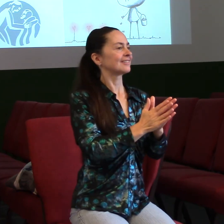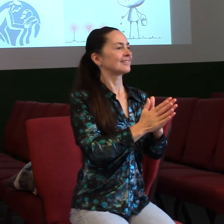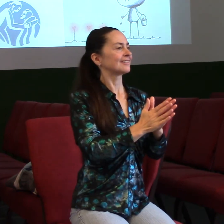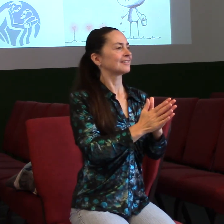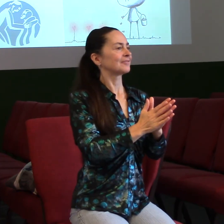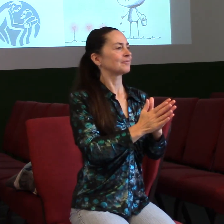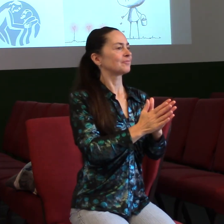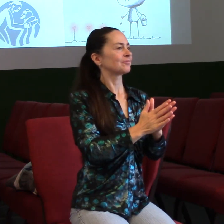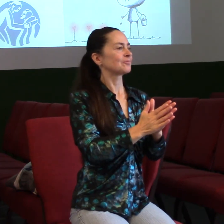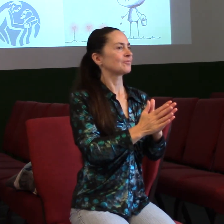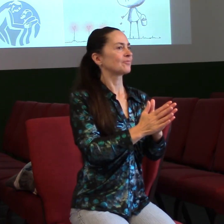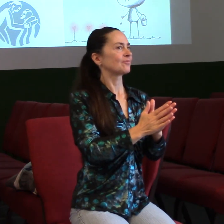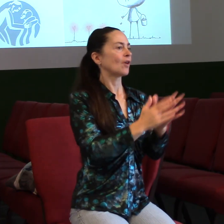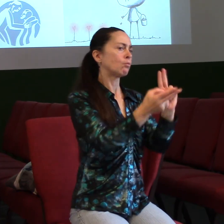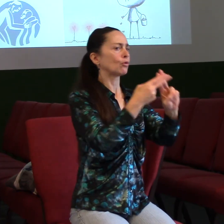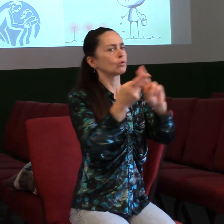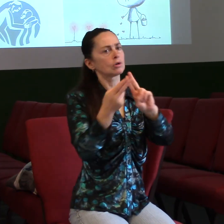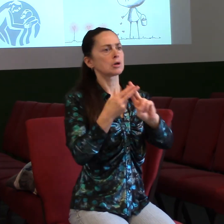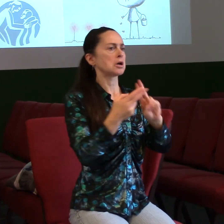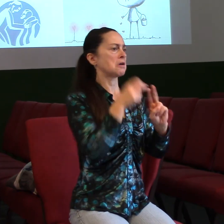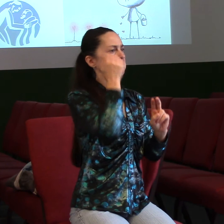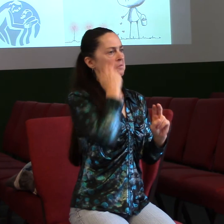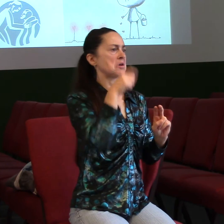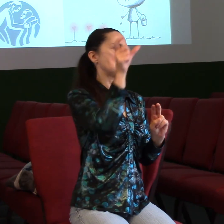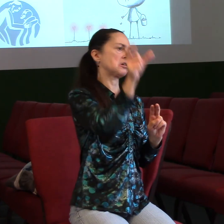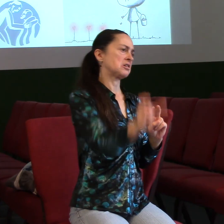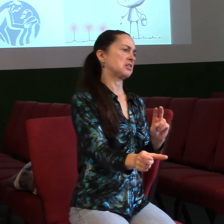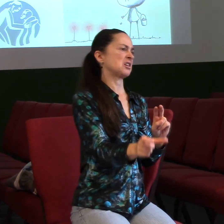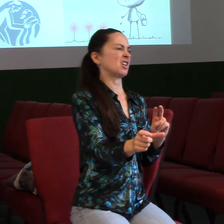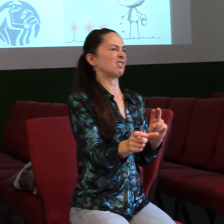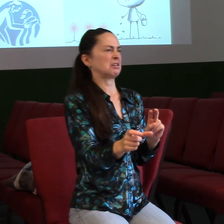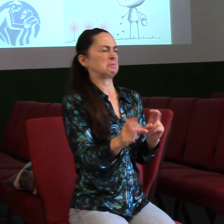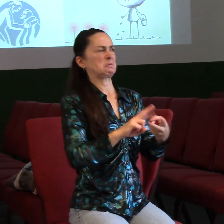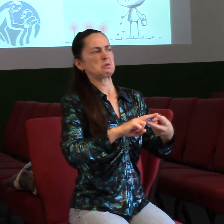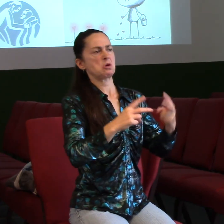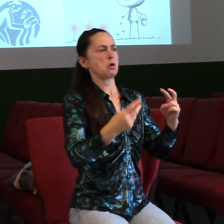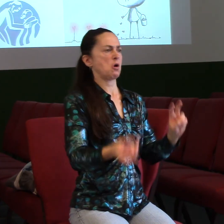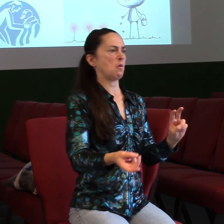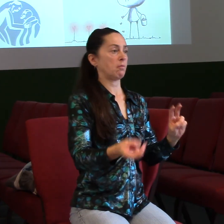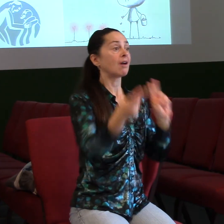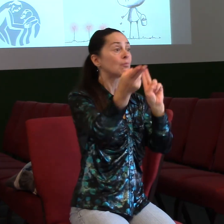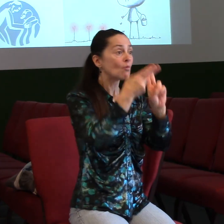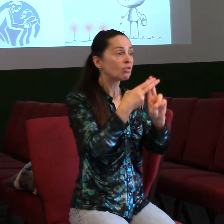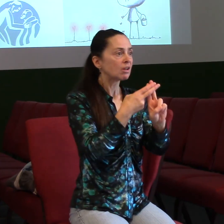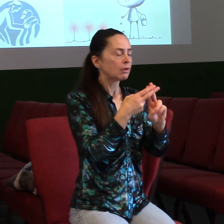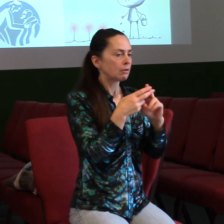Častokrát se setkáme s lidmi, kteří mají právě opačný efekt, když se s nima potkáme a vracíme se doma a jsme vyčerpaní, unavení,